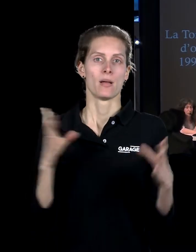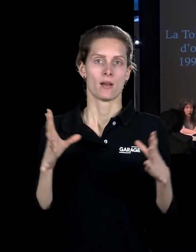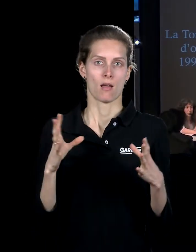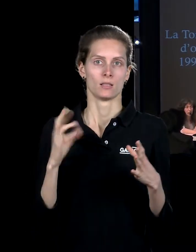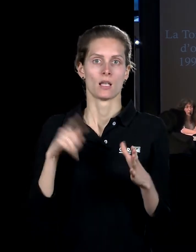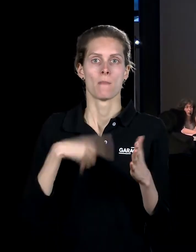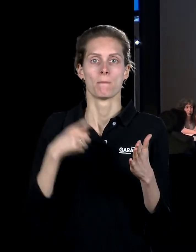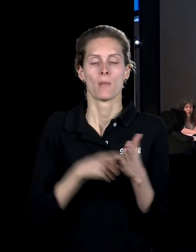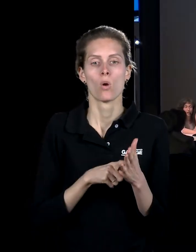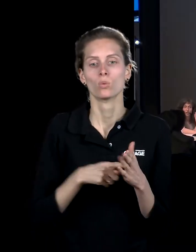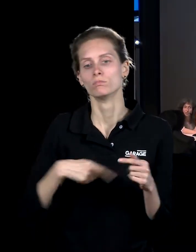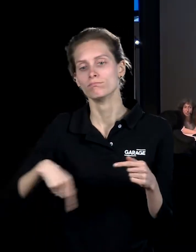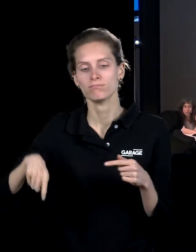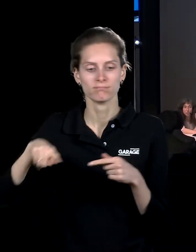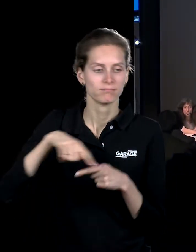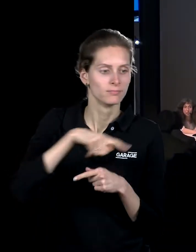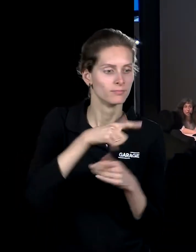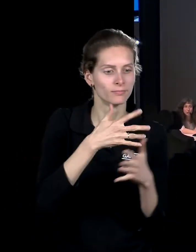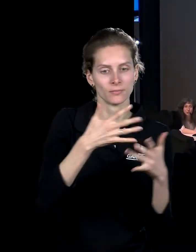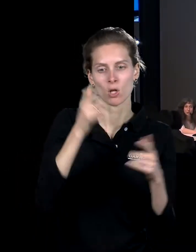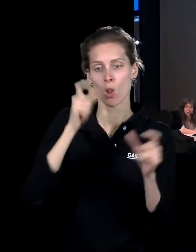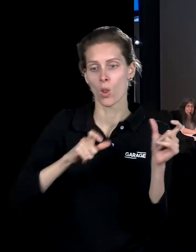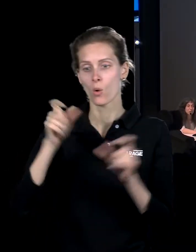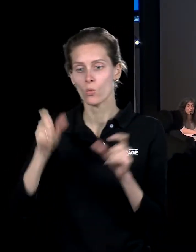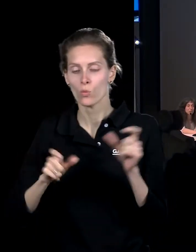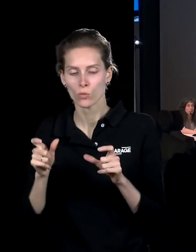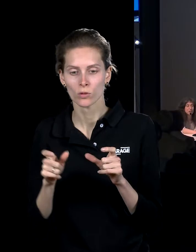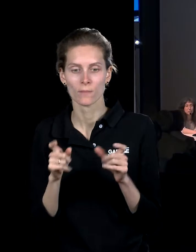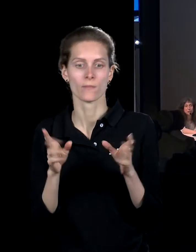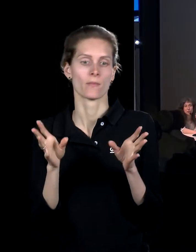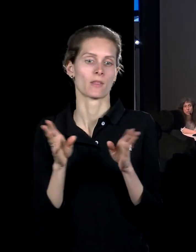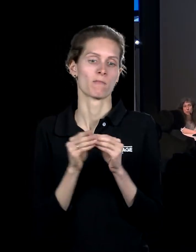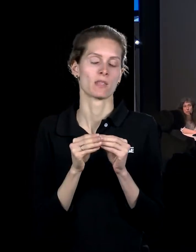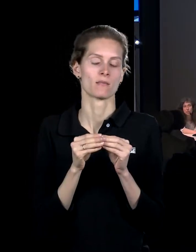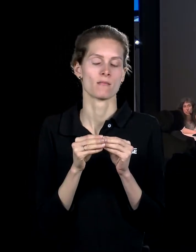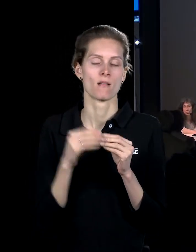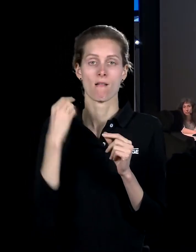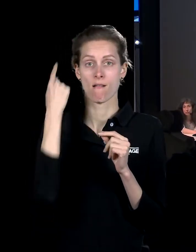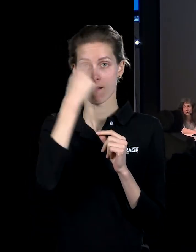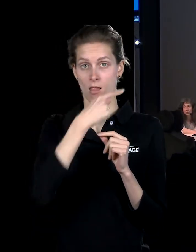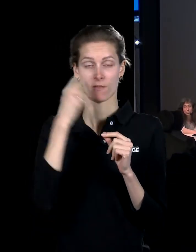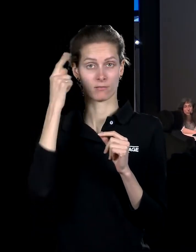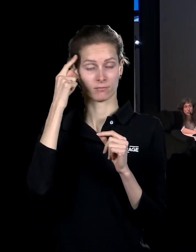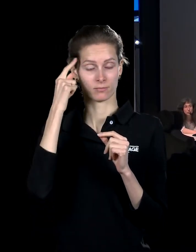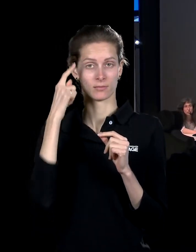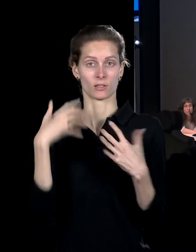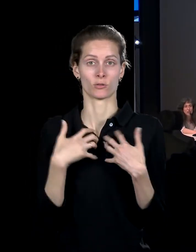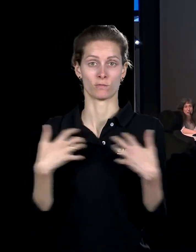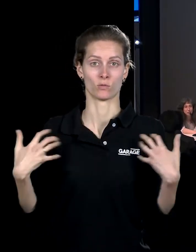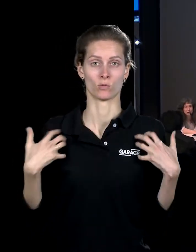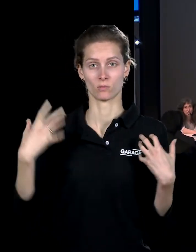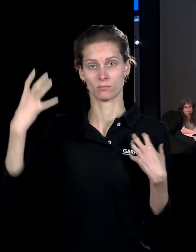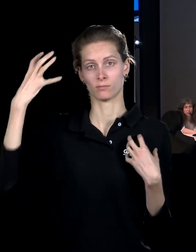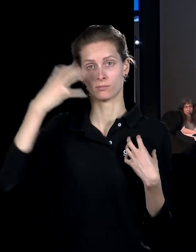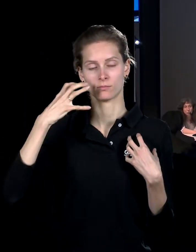ходят вот такие вот персонажи, подростки с звериными головами, которые то ли эмблемы этого рыцарского ордена, то ли